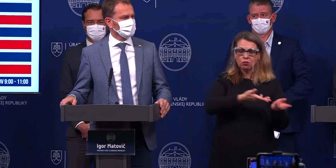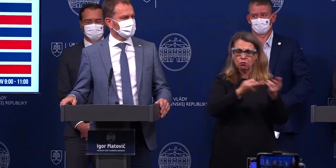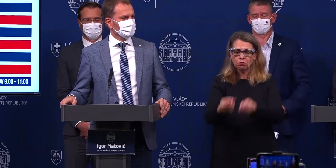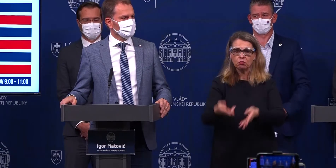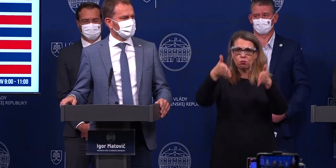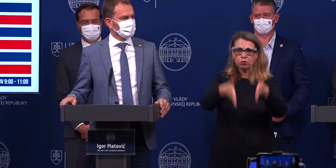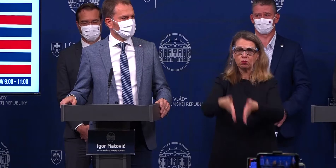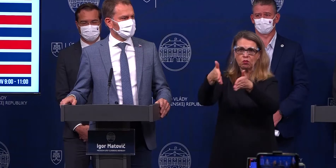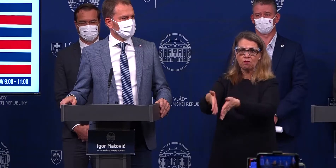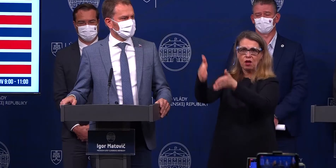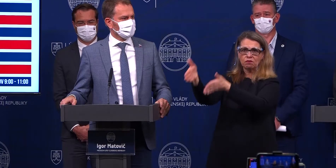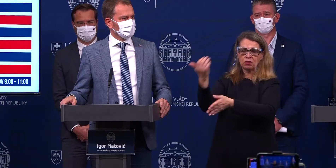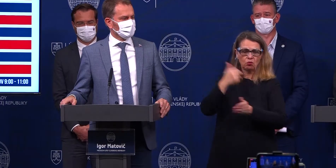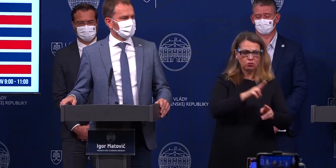ľudí.